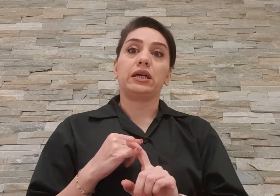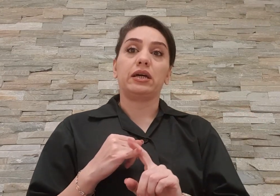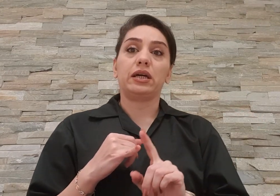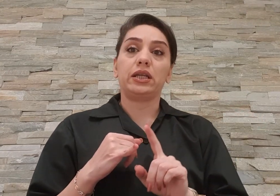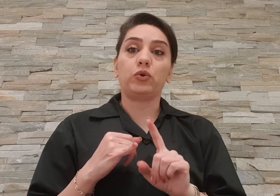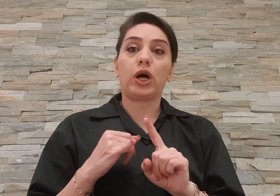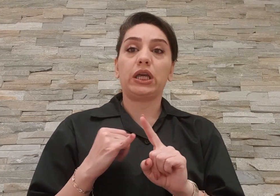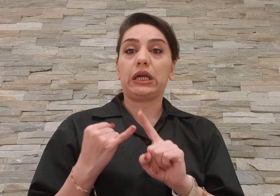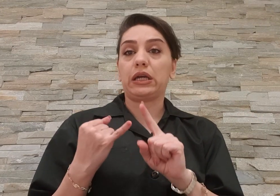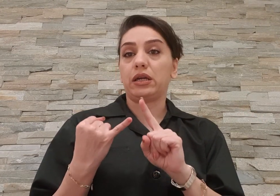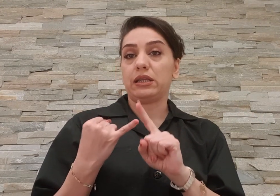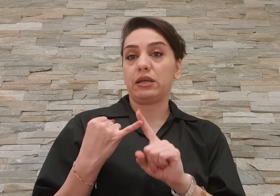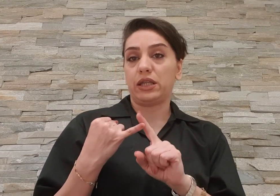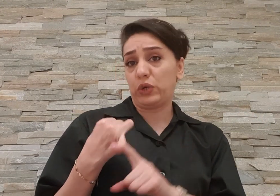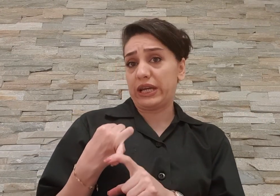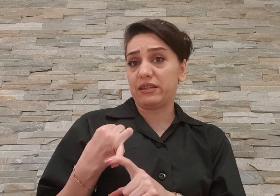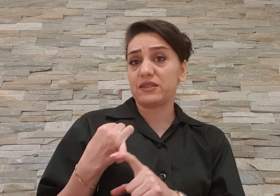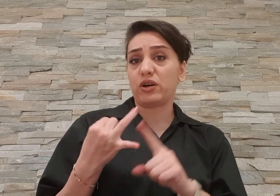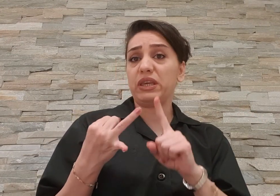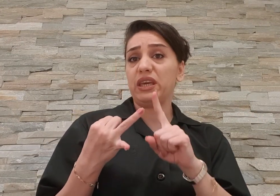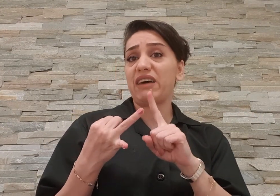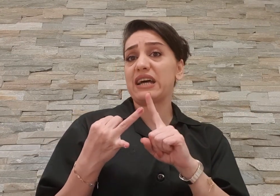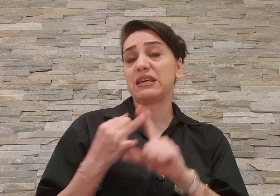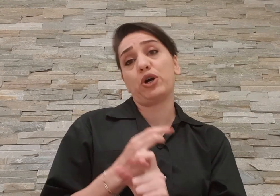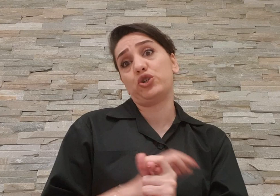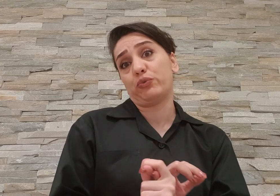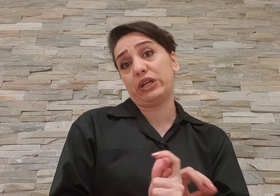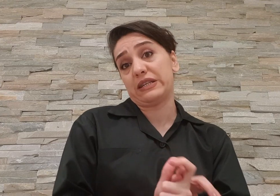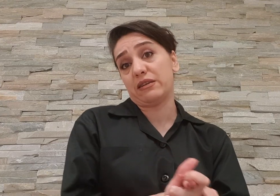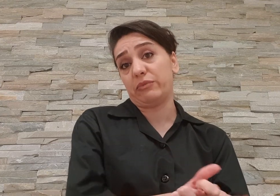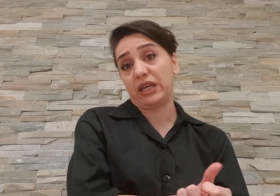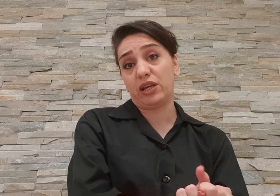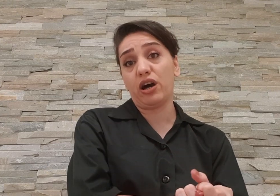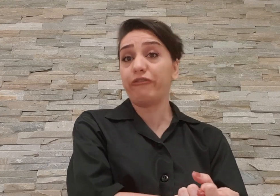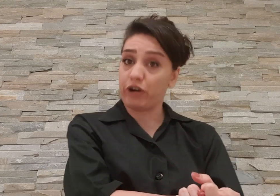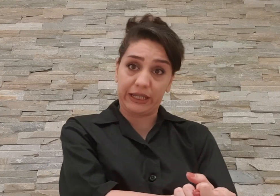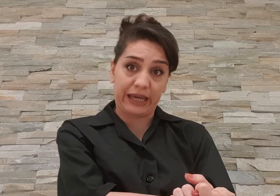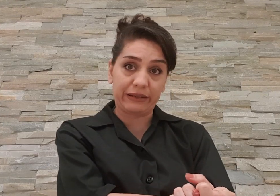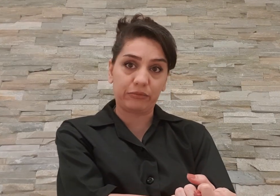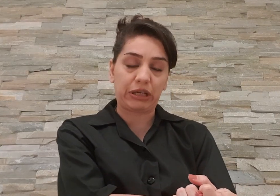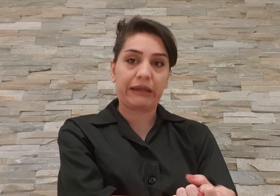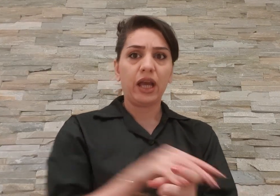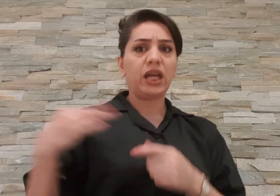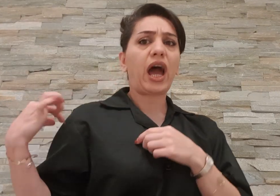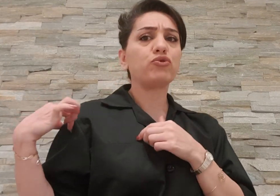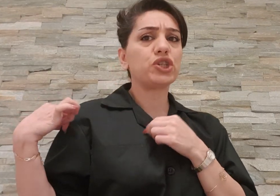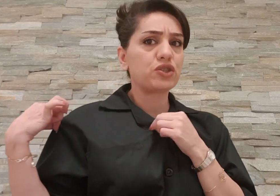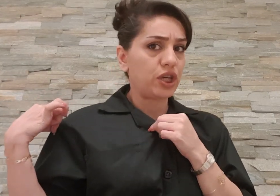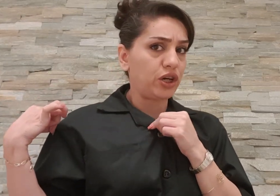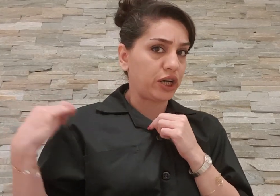نیروه انتظامی و سپاه جمهوری اسلامی ایران وارد کرده بودن این همون جنس هایی که